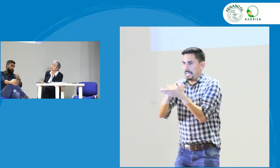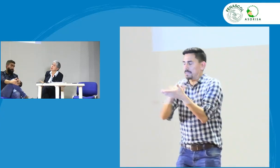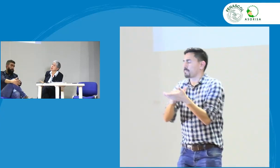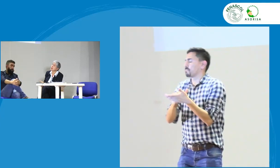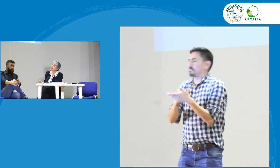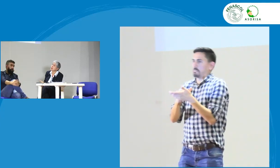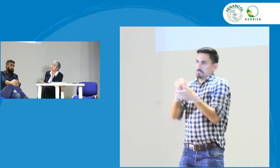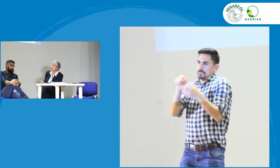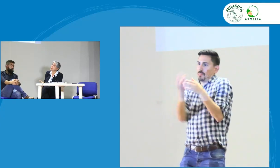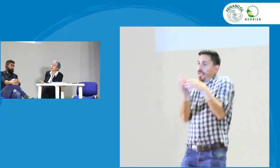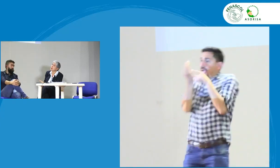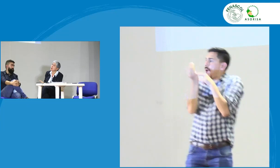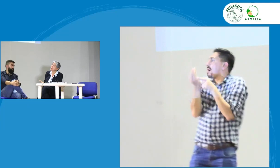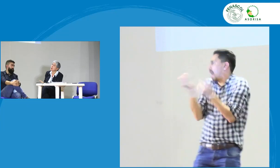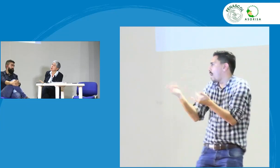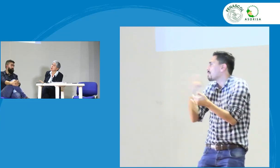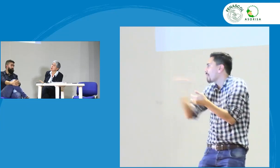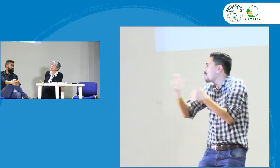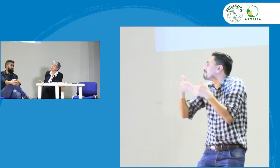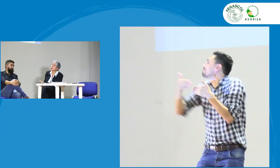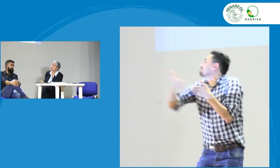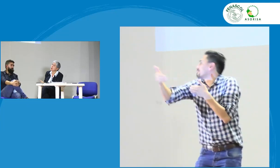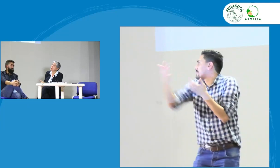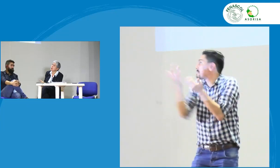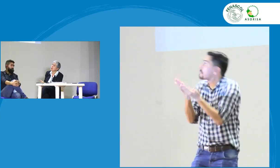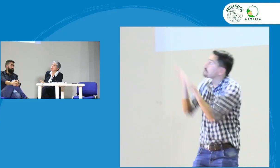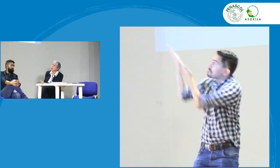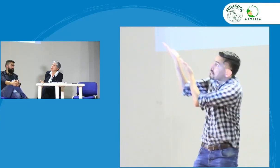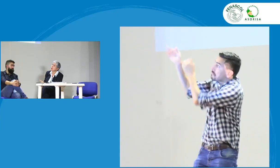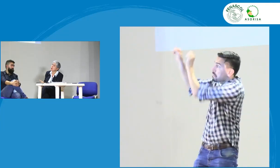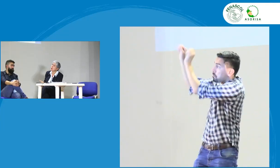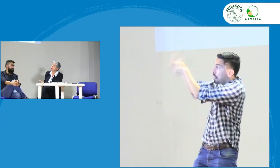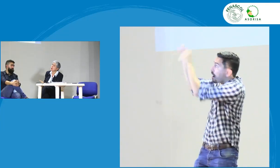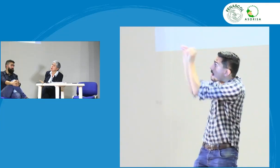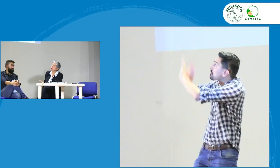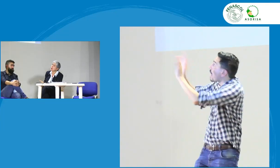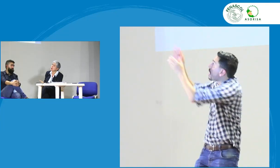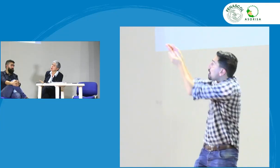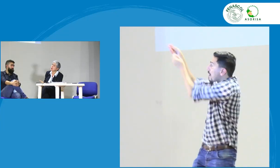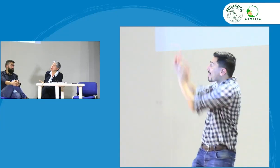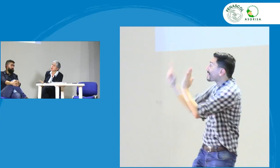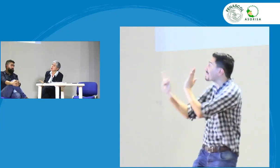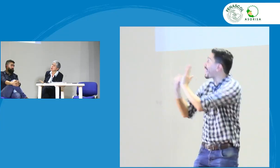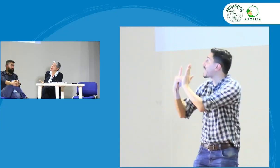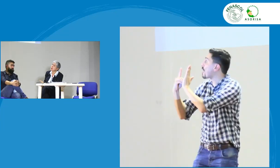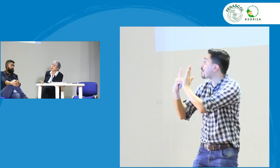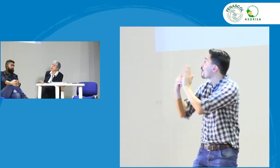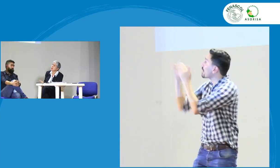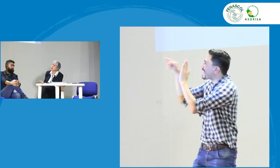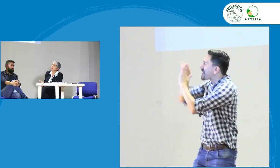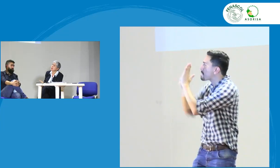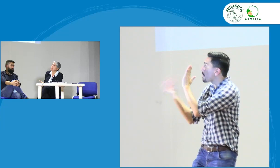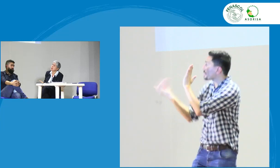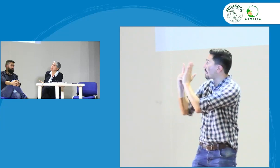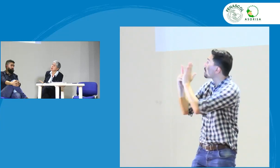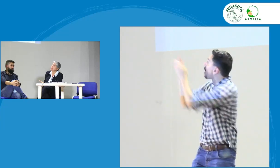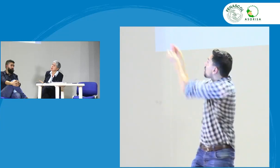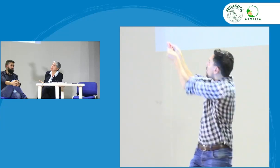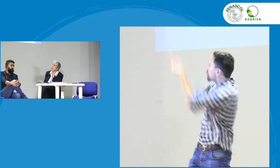Planación Lingüística entonces es un proceso estamos esperando que se nos apruebe cuando ya tengamos el